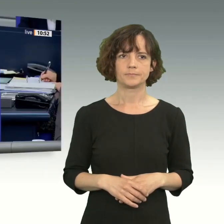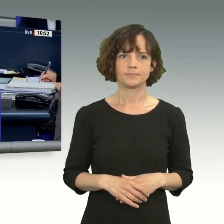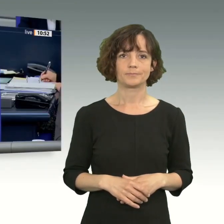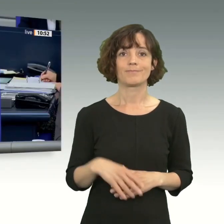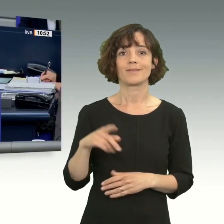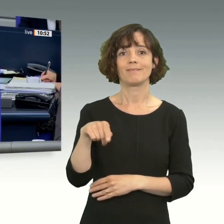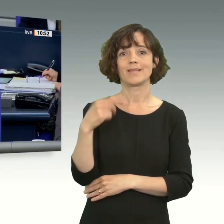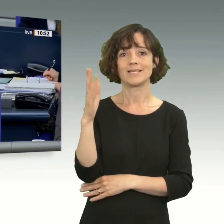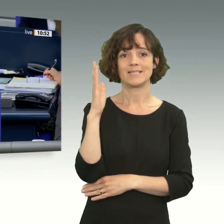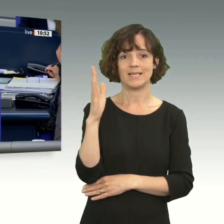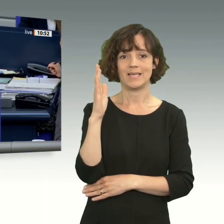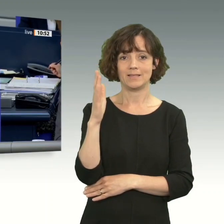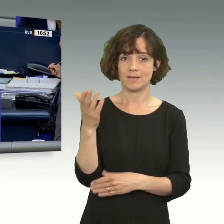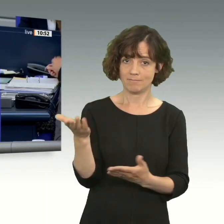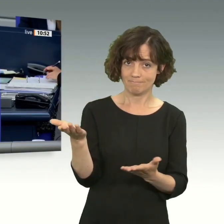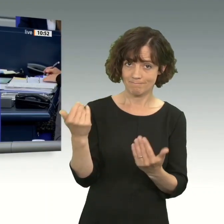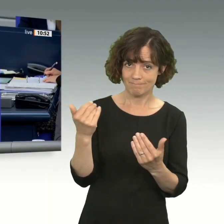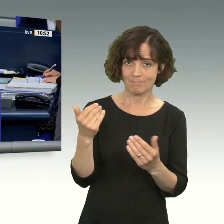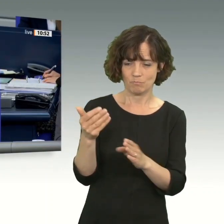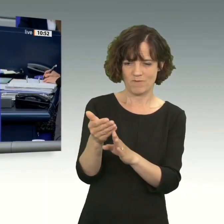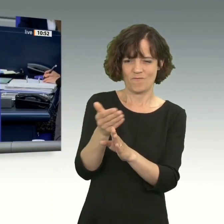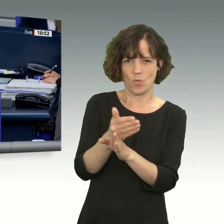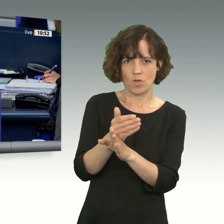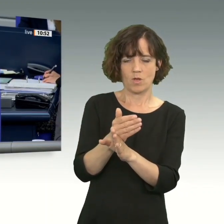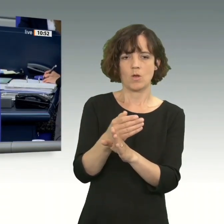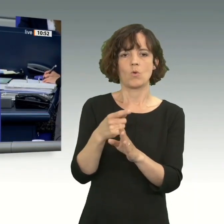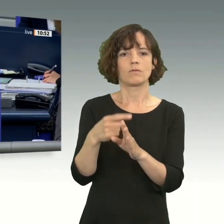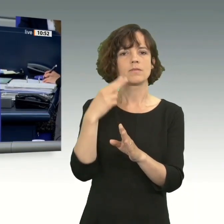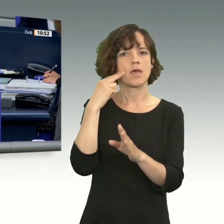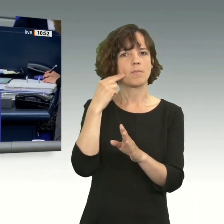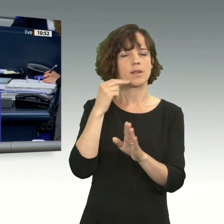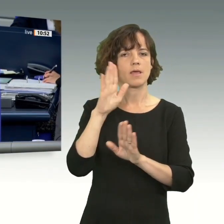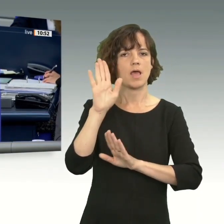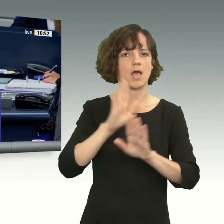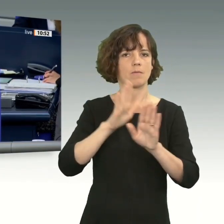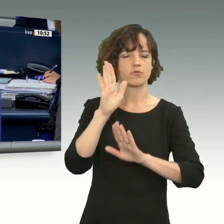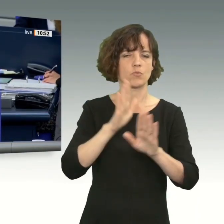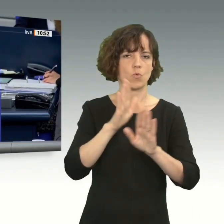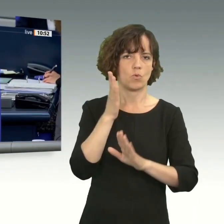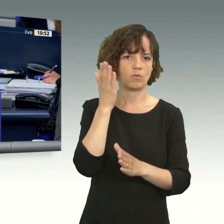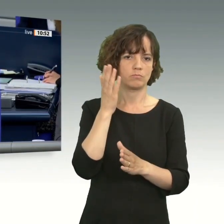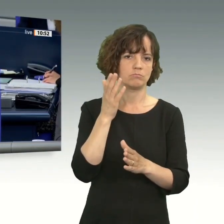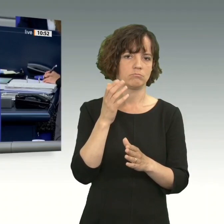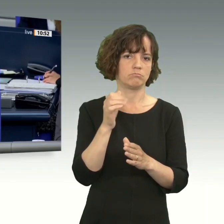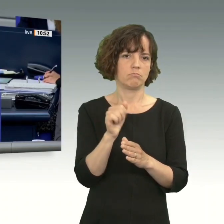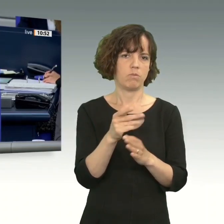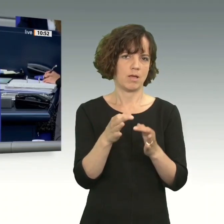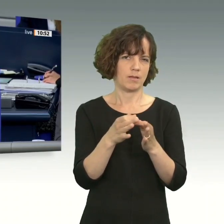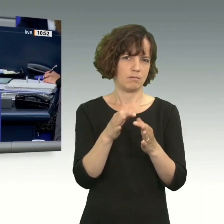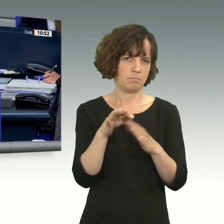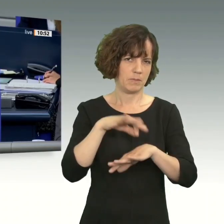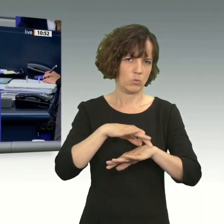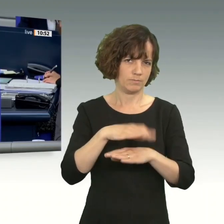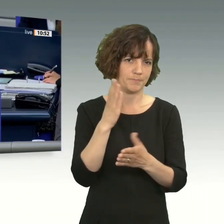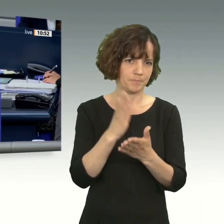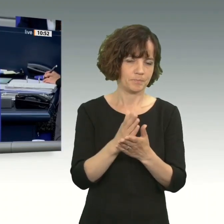Bevor ich den nächsten Redner aufrufe und bevor ich die namentliche Abstimmung in ein paar Minuten schließe,